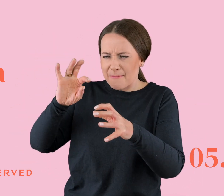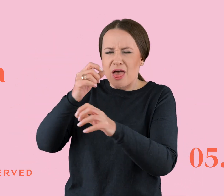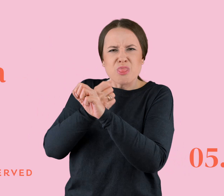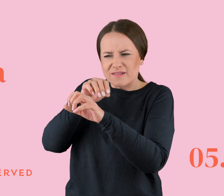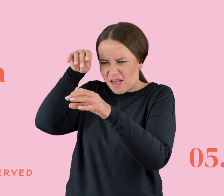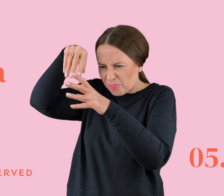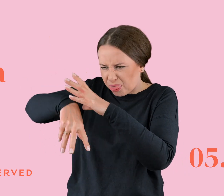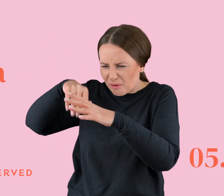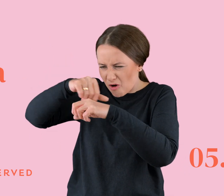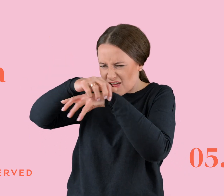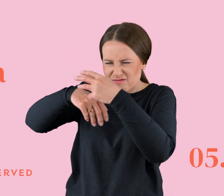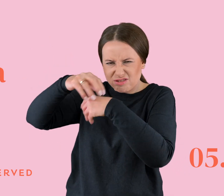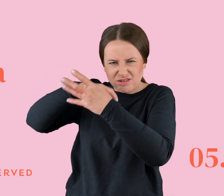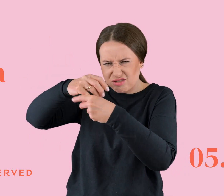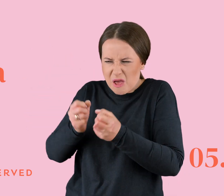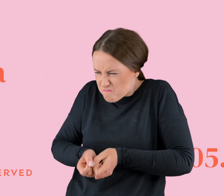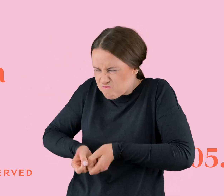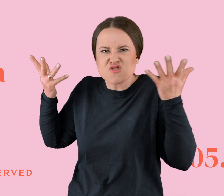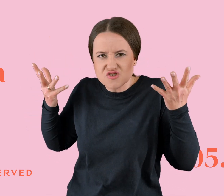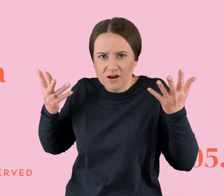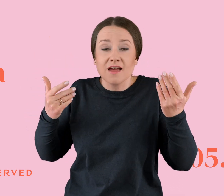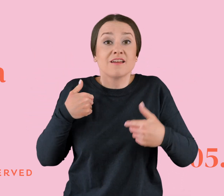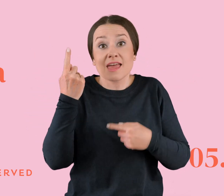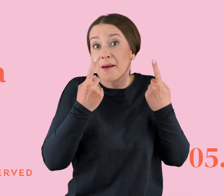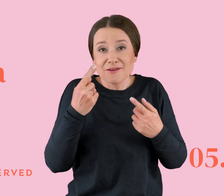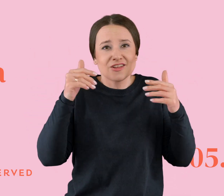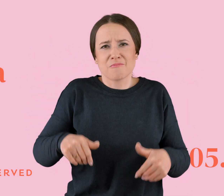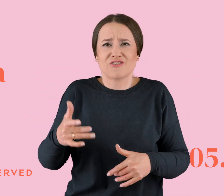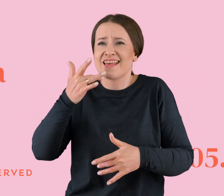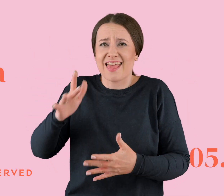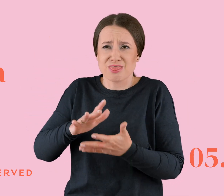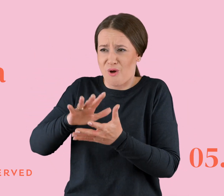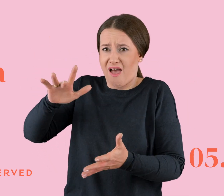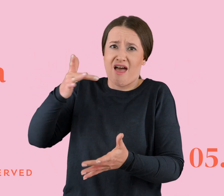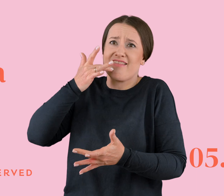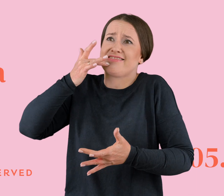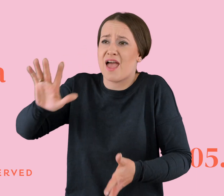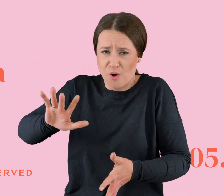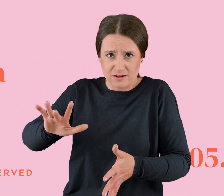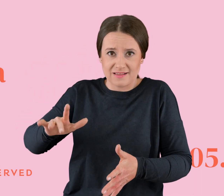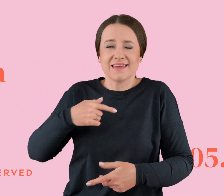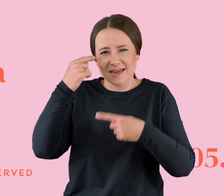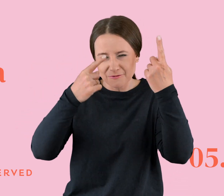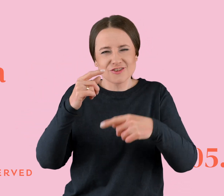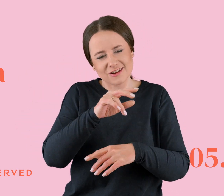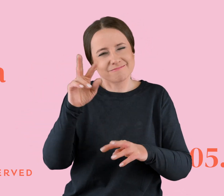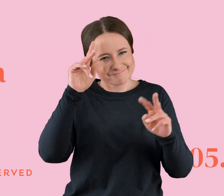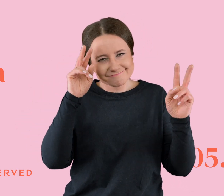detektor, no to ja myślę, że on by się dzisiaj mógł w ogóle przegrzać. Jestem pewna, że w ogóle wielu z Was świta coś w głowie. Jeśli